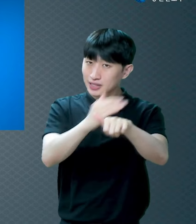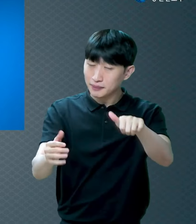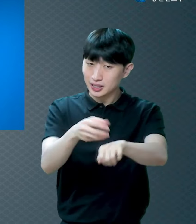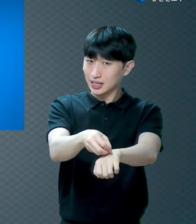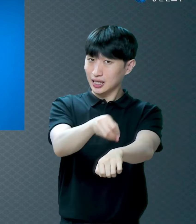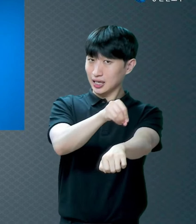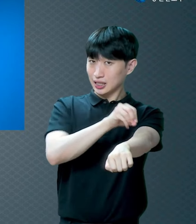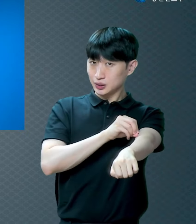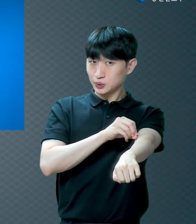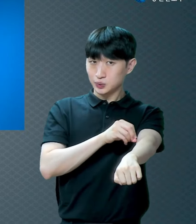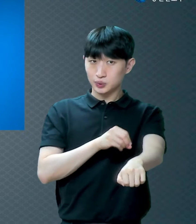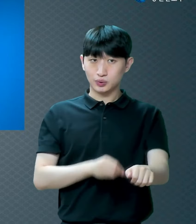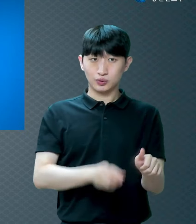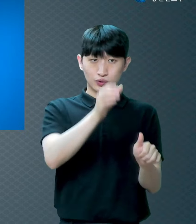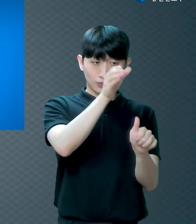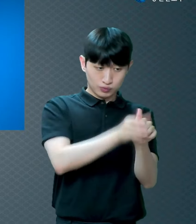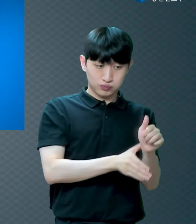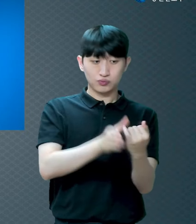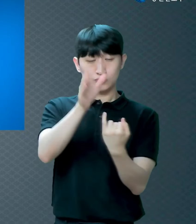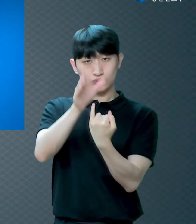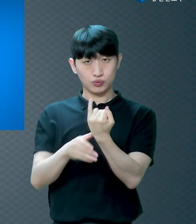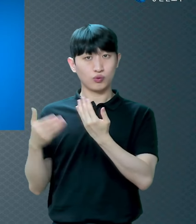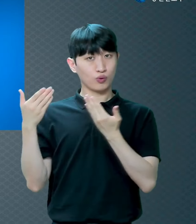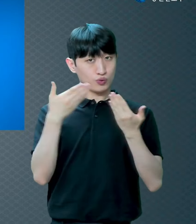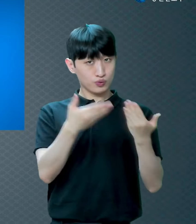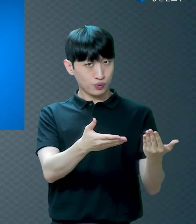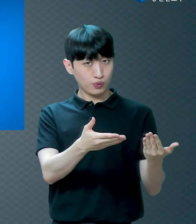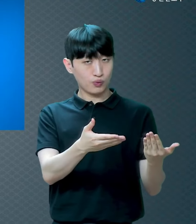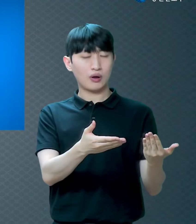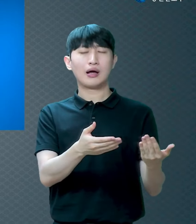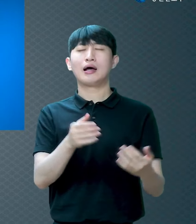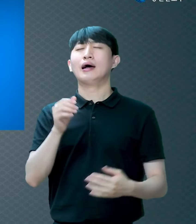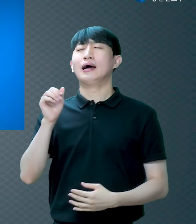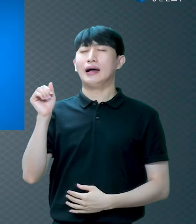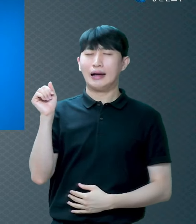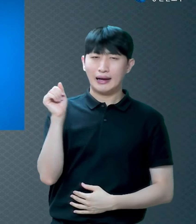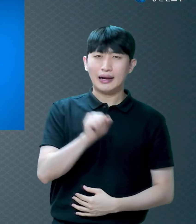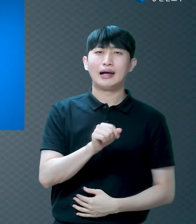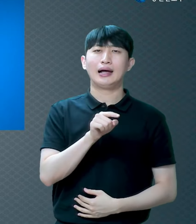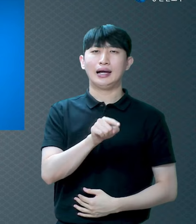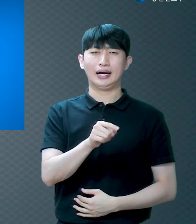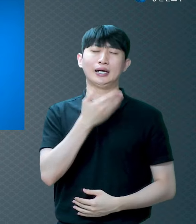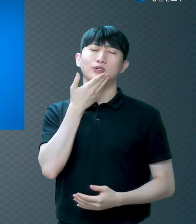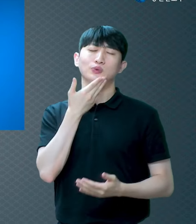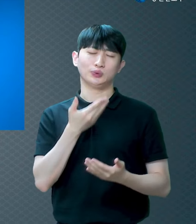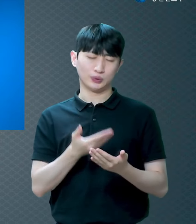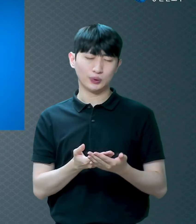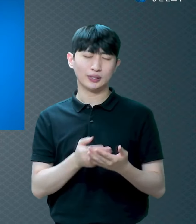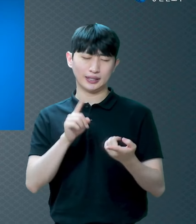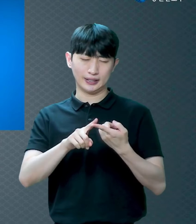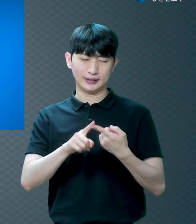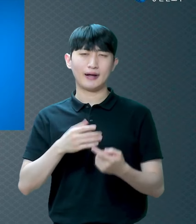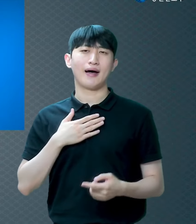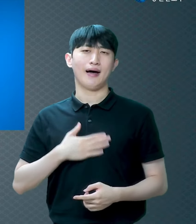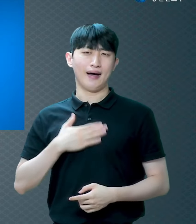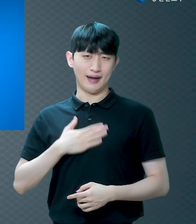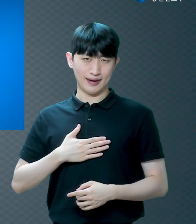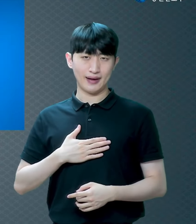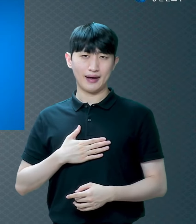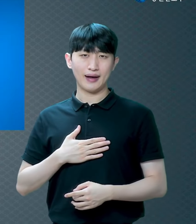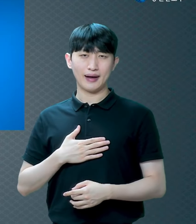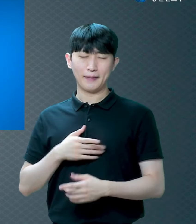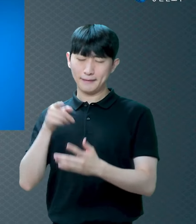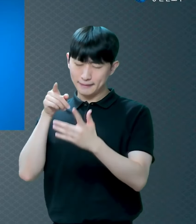그것으로 우리 부모의 부끄러움을 가리워 주신 거잖아요 그걸 들으면서 아